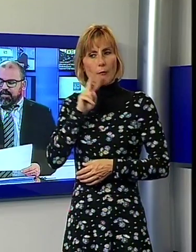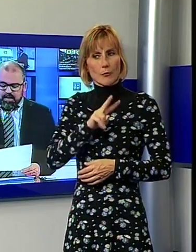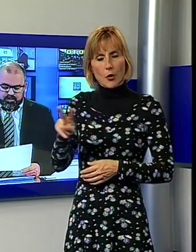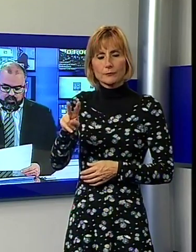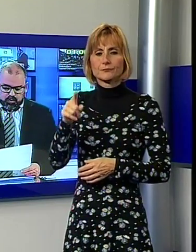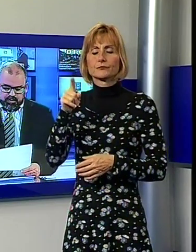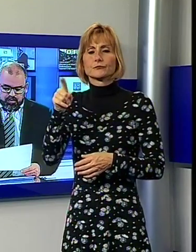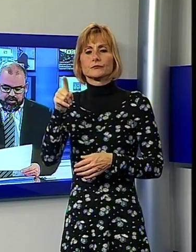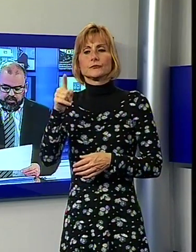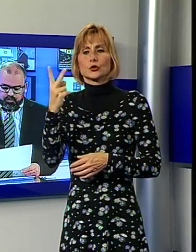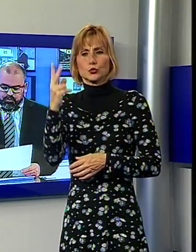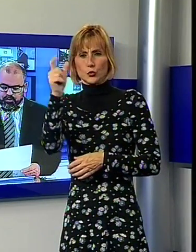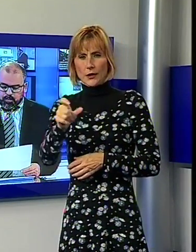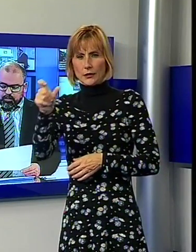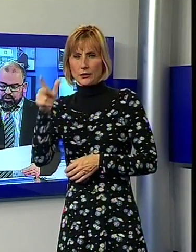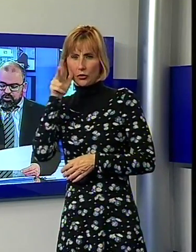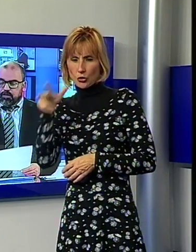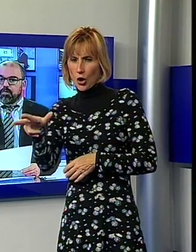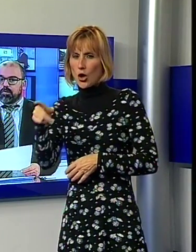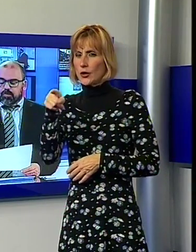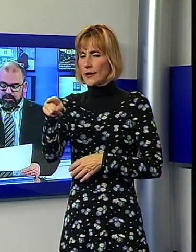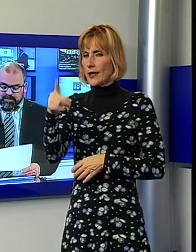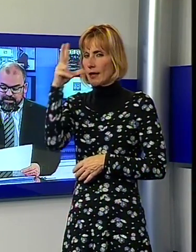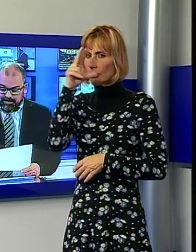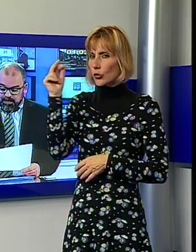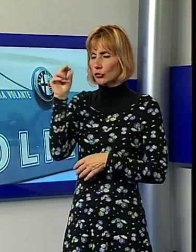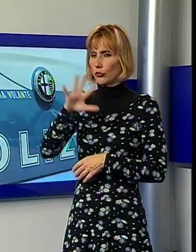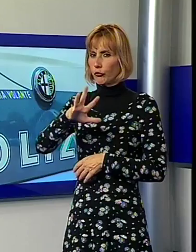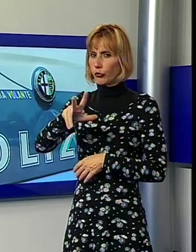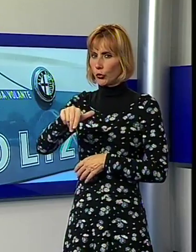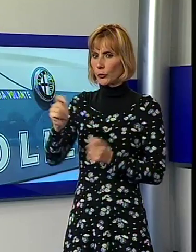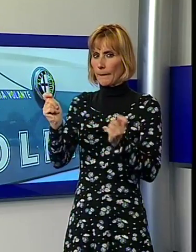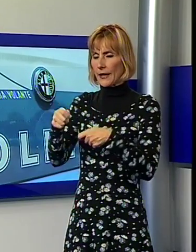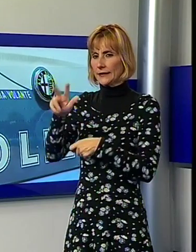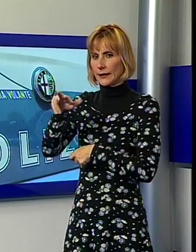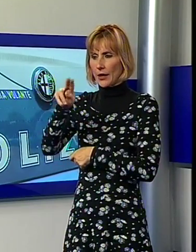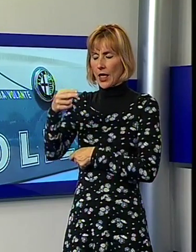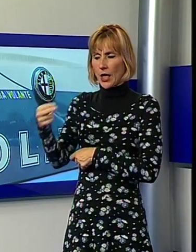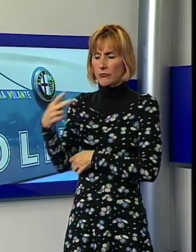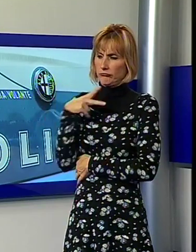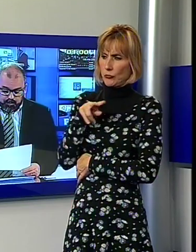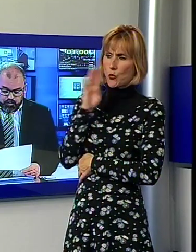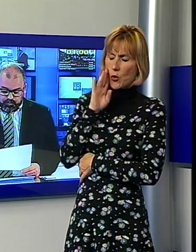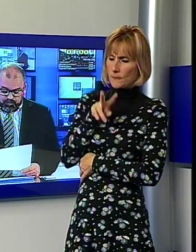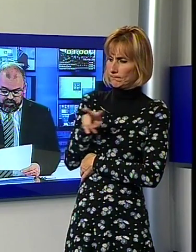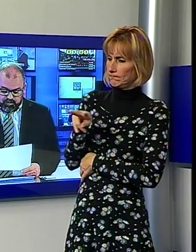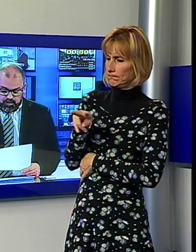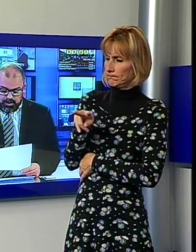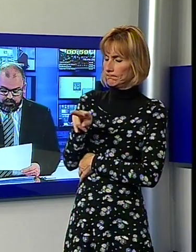fermato due donne, riconosciute come autrici di un furto da 3.000 euro, si stavano già allontanando a bordo di un'auto,